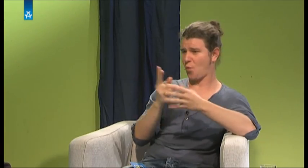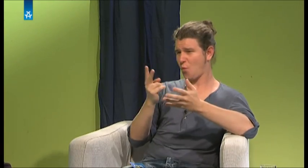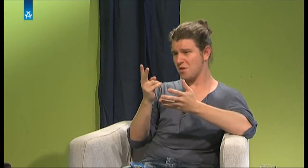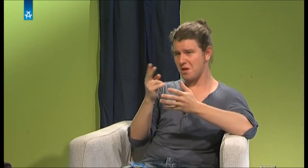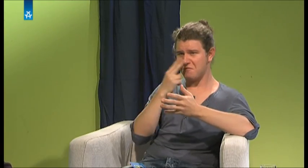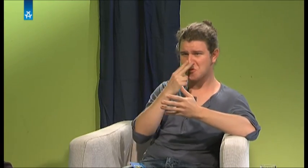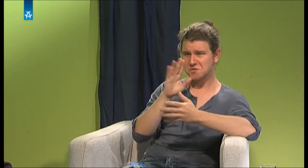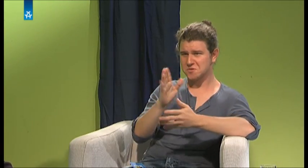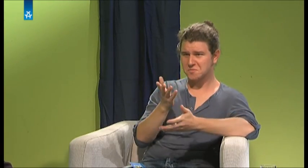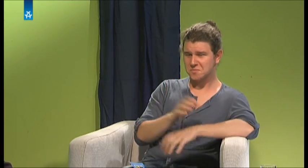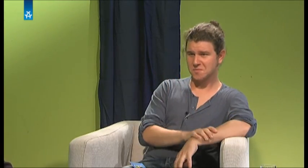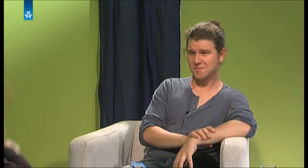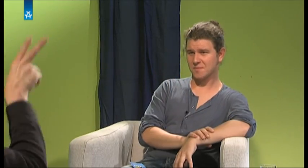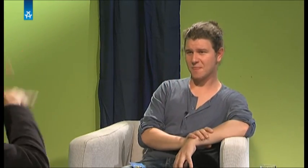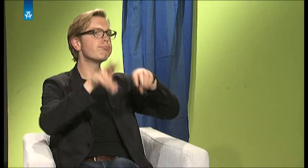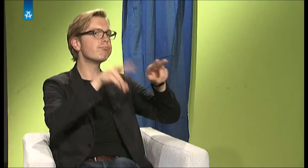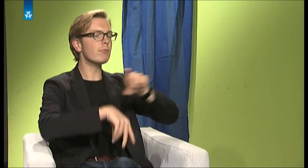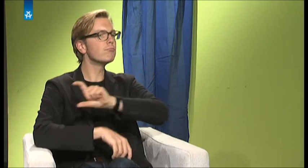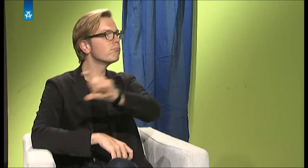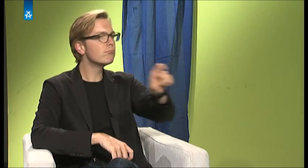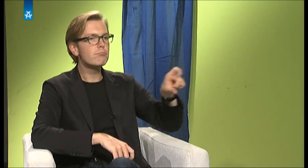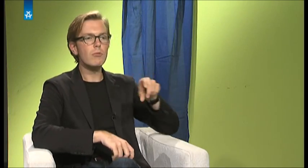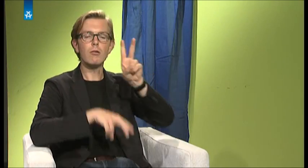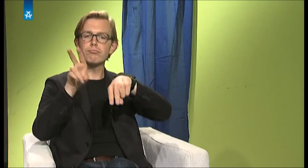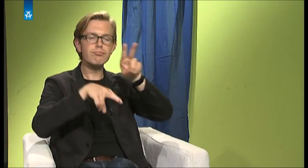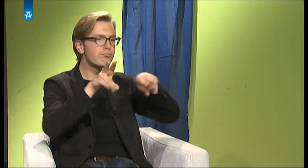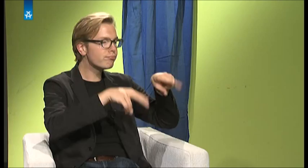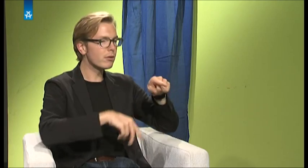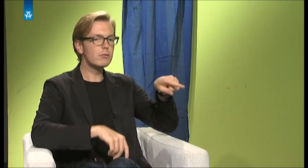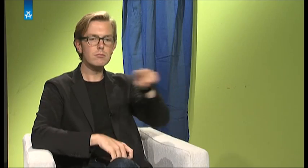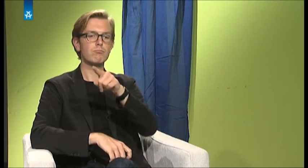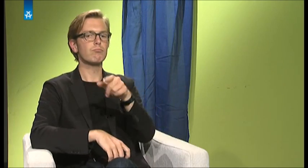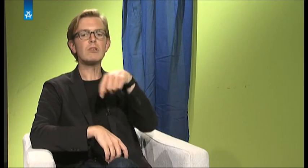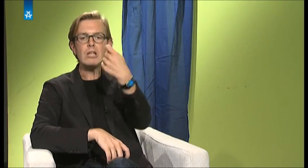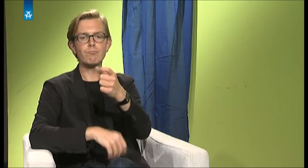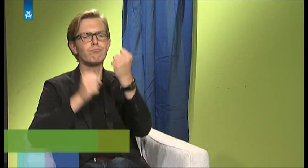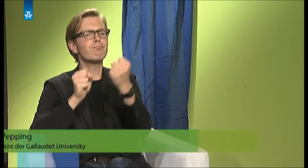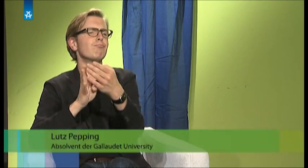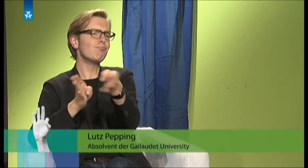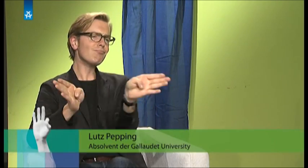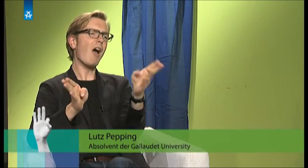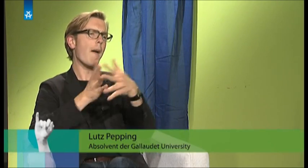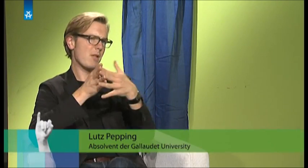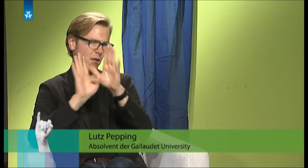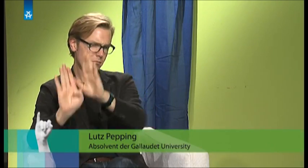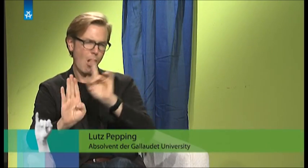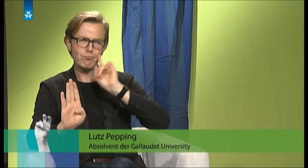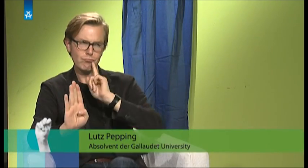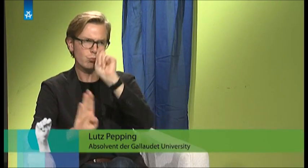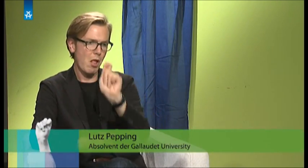kannst du uns da noch was erzählen zu? Es gab so vornehmlich die amerikanischen Studierenden, dann ein paar internationale Studierende, vielleicht noch ein, zwei